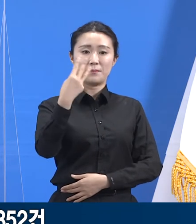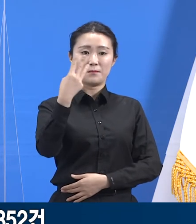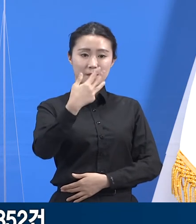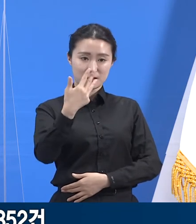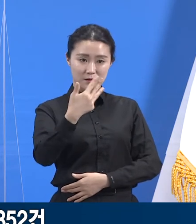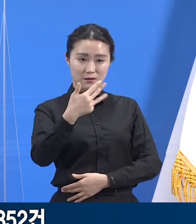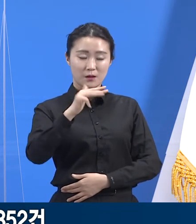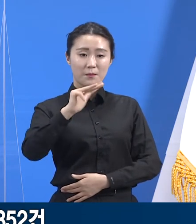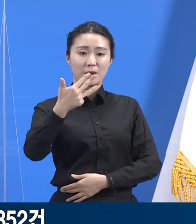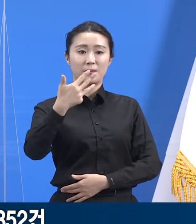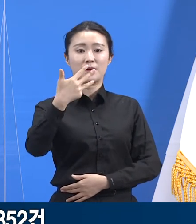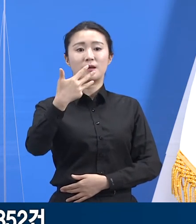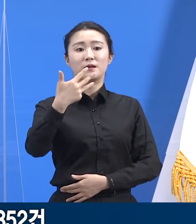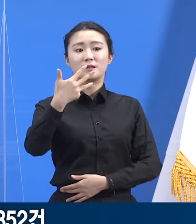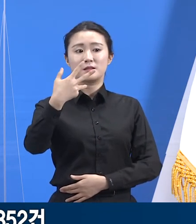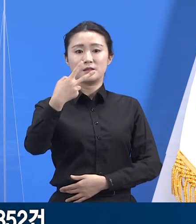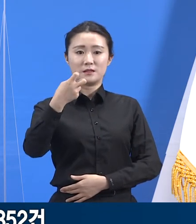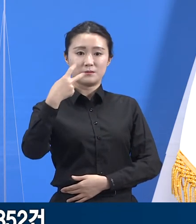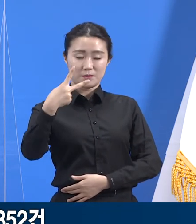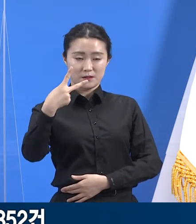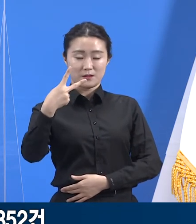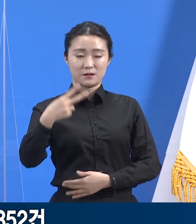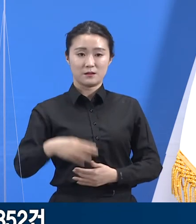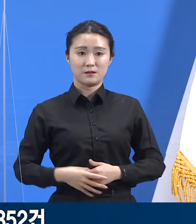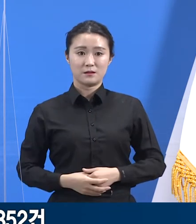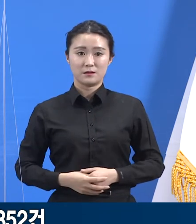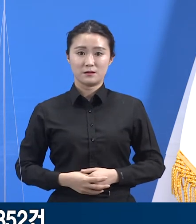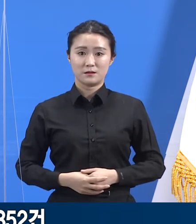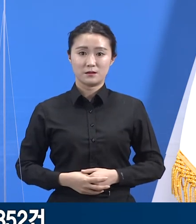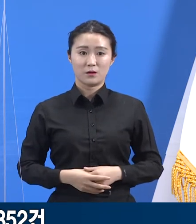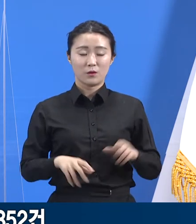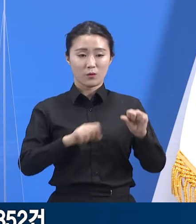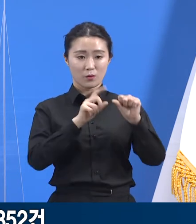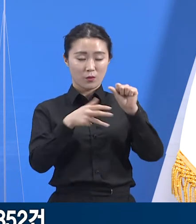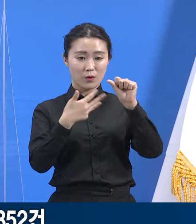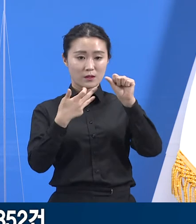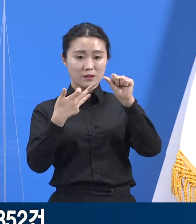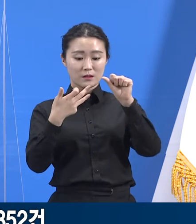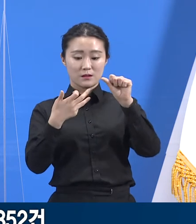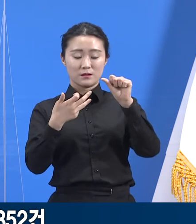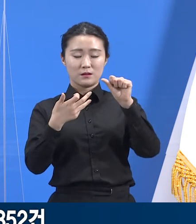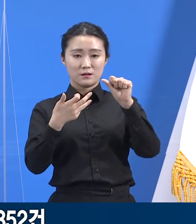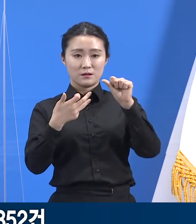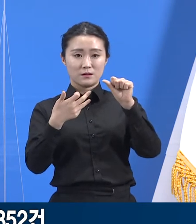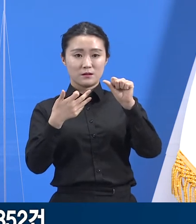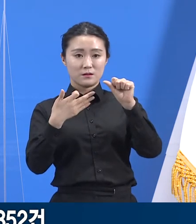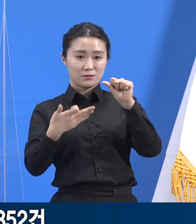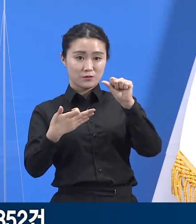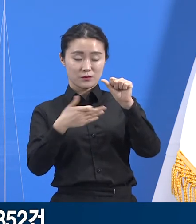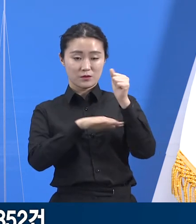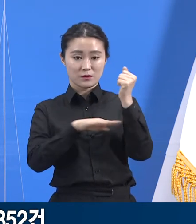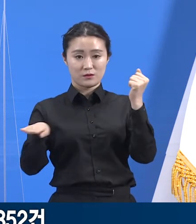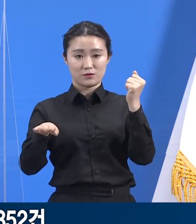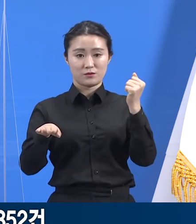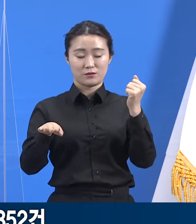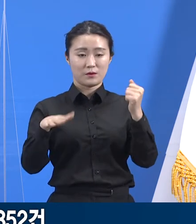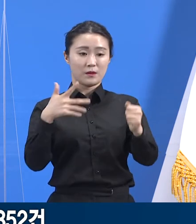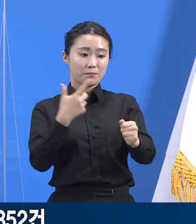5월 19일 18시 기준 2분기 예방접종 대상자 116만 3